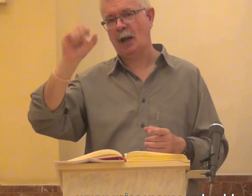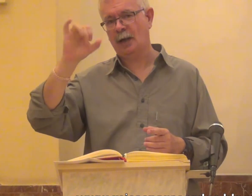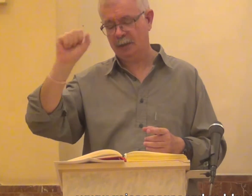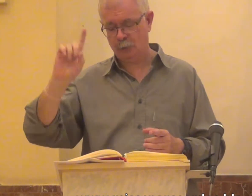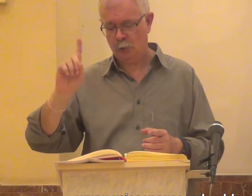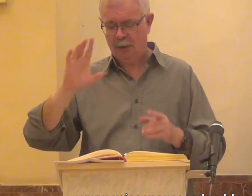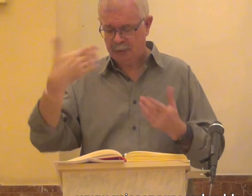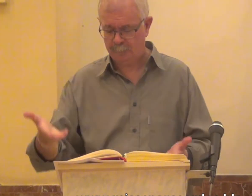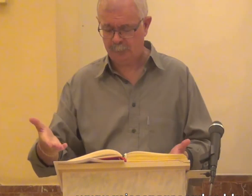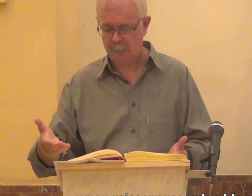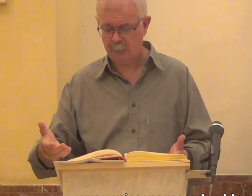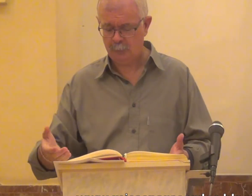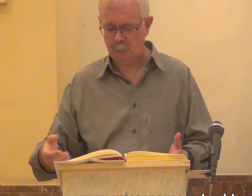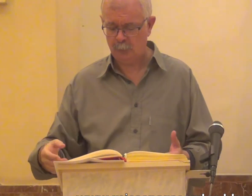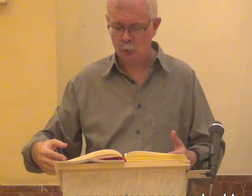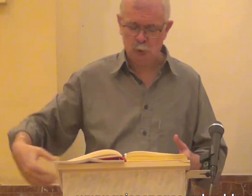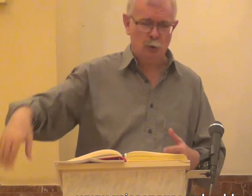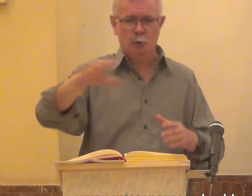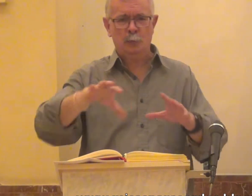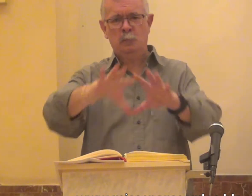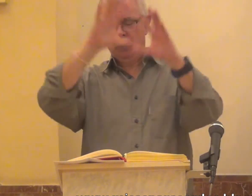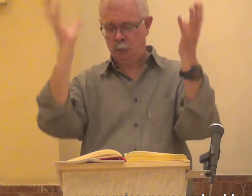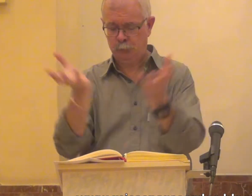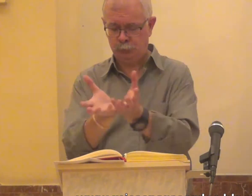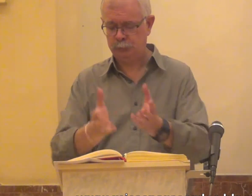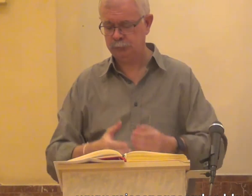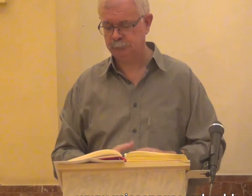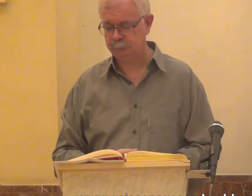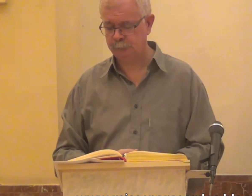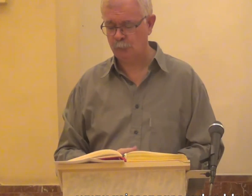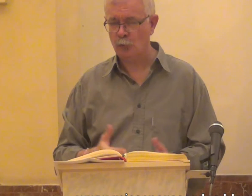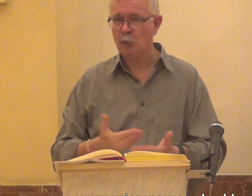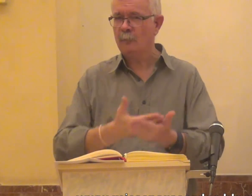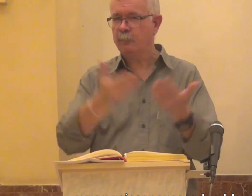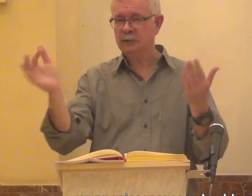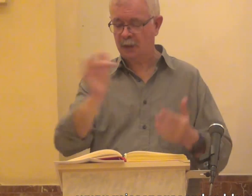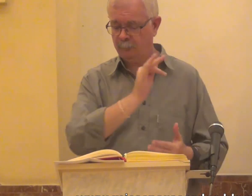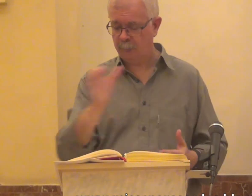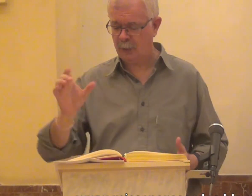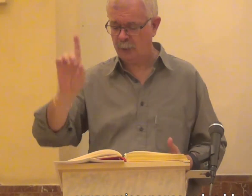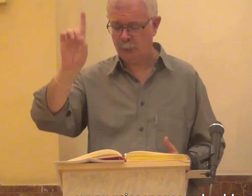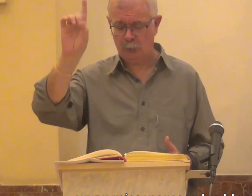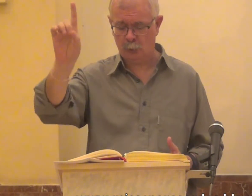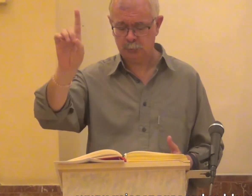y Acaya sino en todas partes vuestra fe en Dios